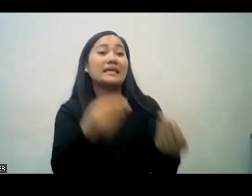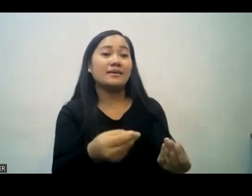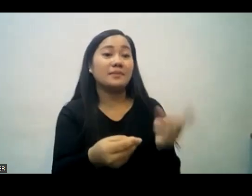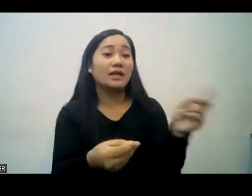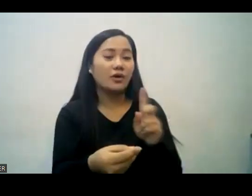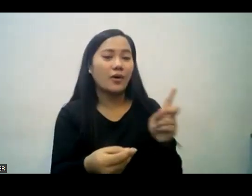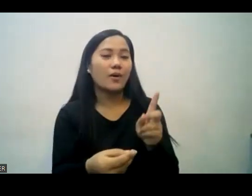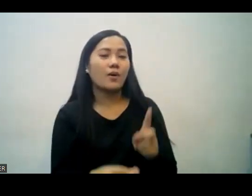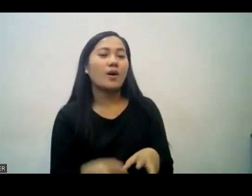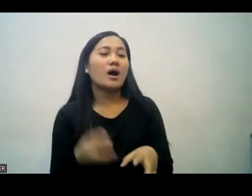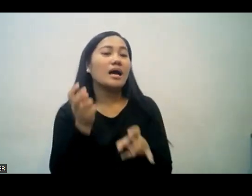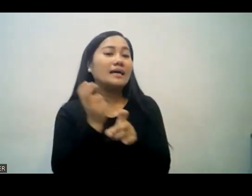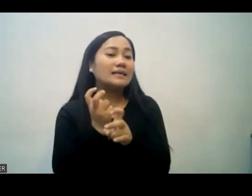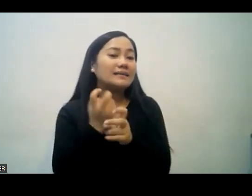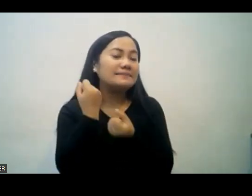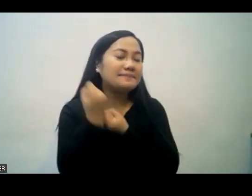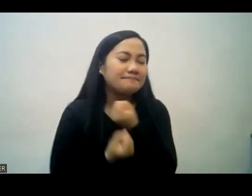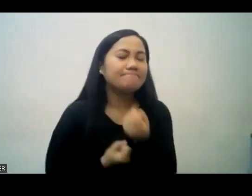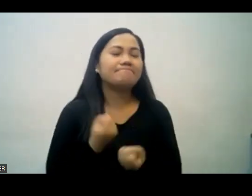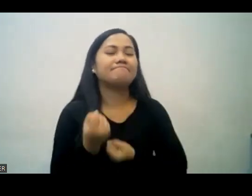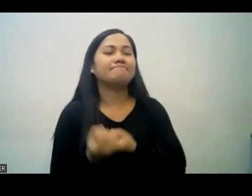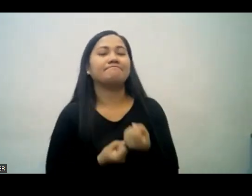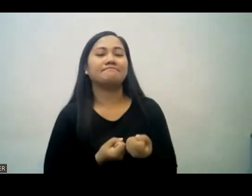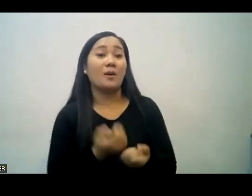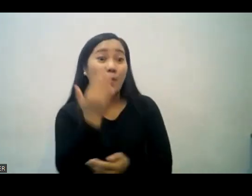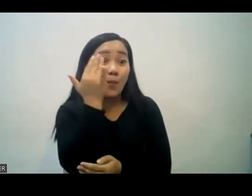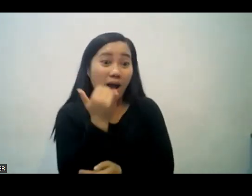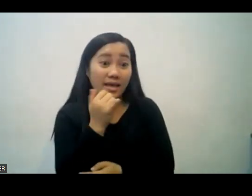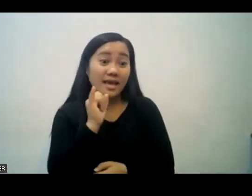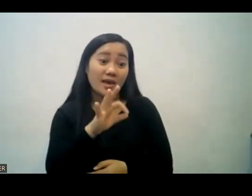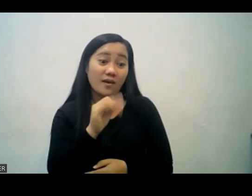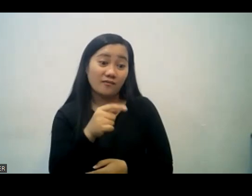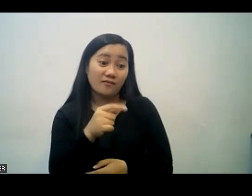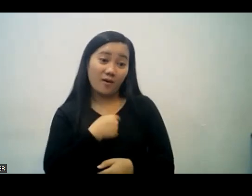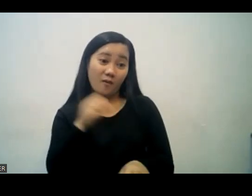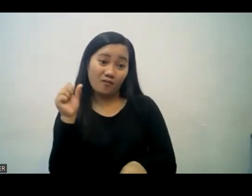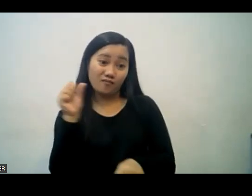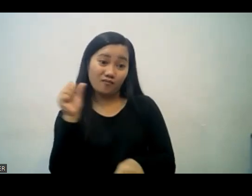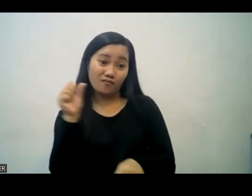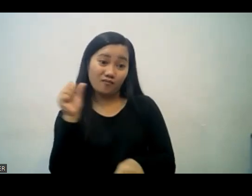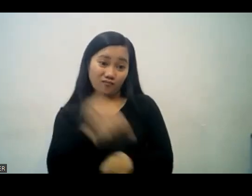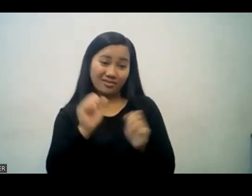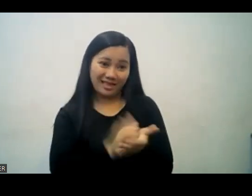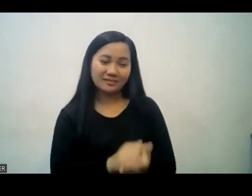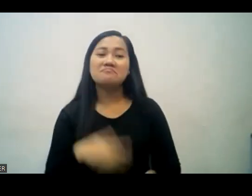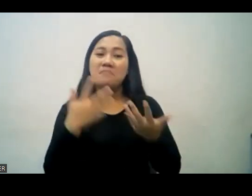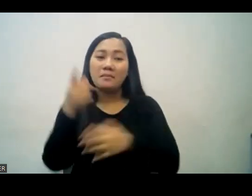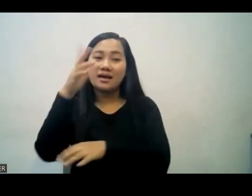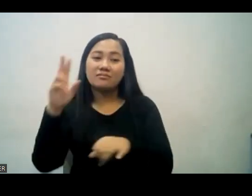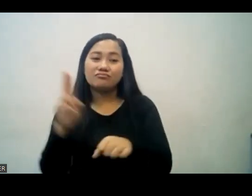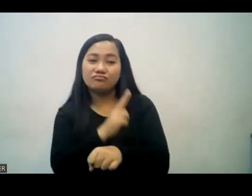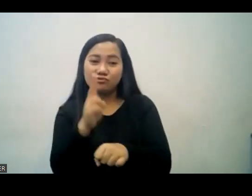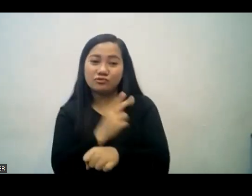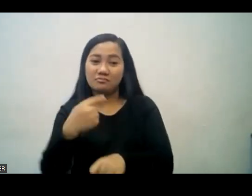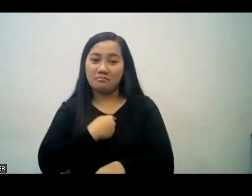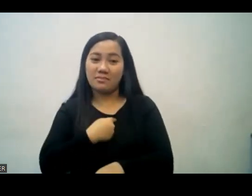to use me to comfort others. Kasi marahil, nais akong gamitin ng Diyos para bigyang kaaliwan yung